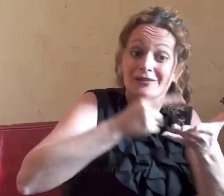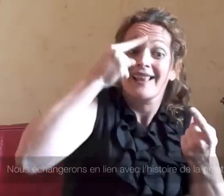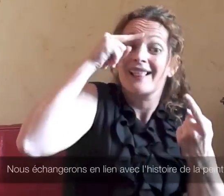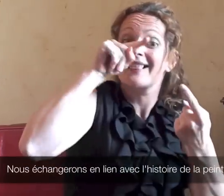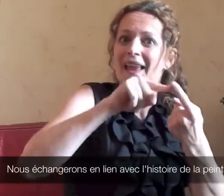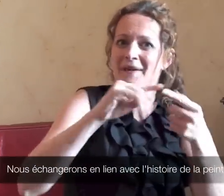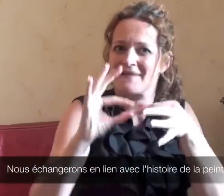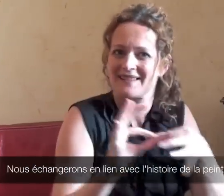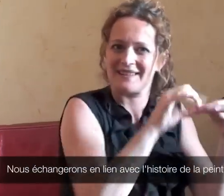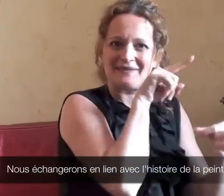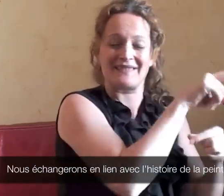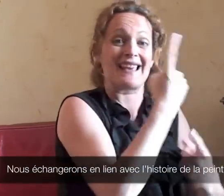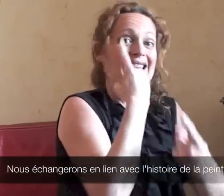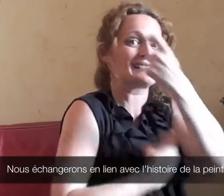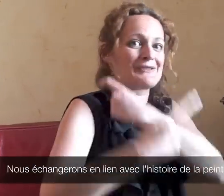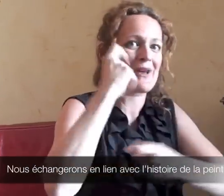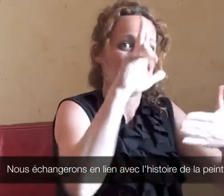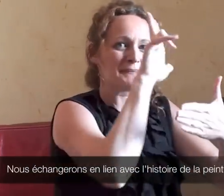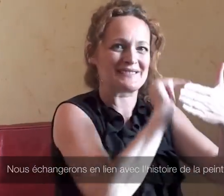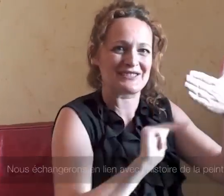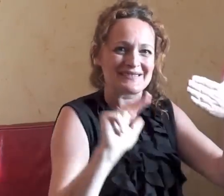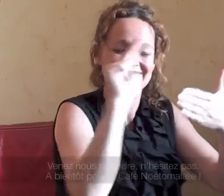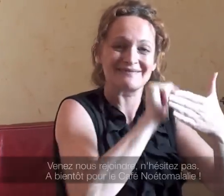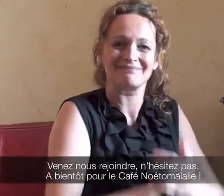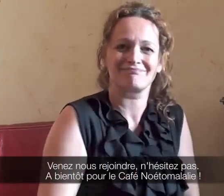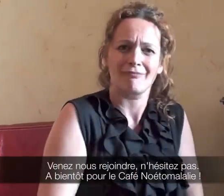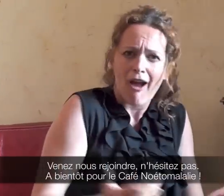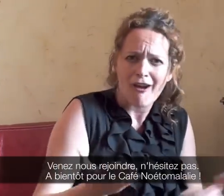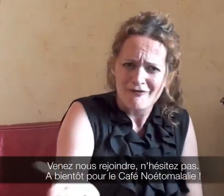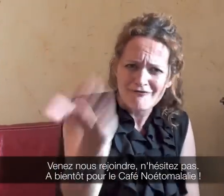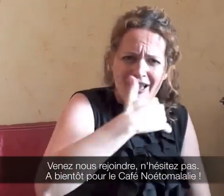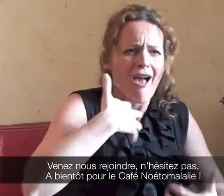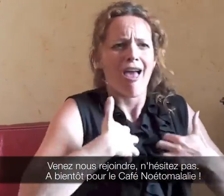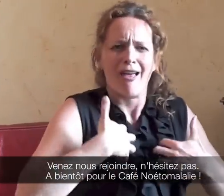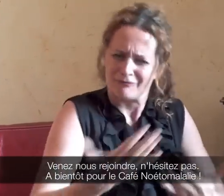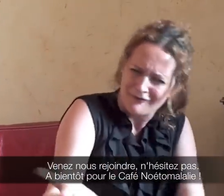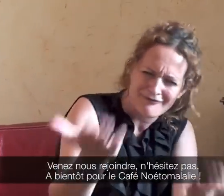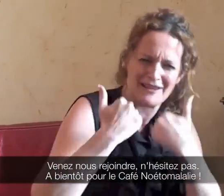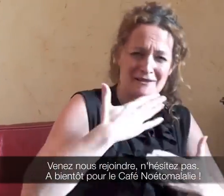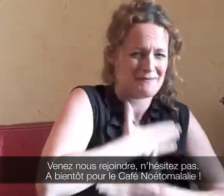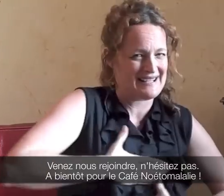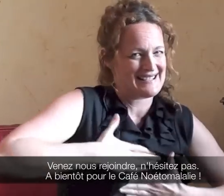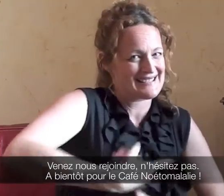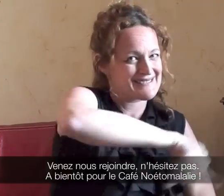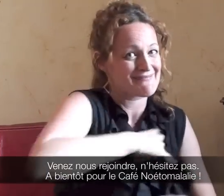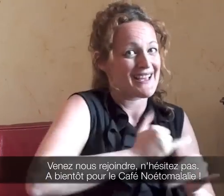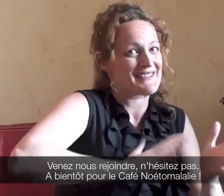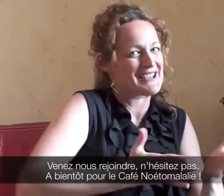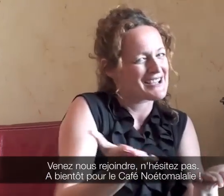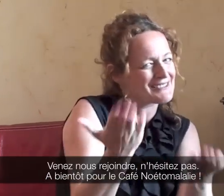langue des signes française. Nous échangerons en lien avec l'histoire de la peinture. N'hésitez pas, venez nous rejoindre ! A bientôt